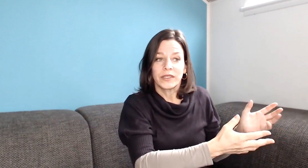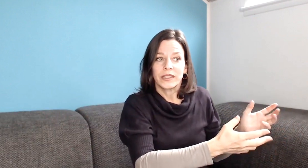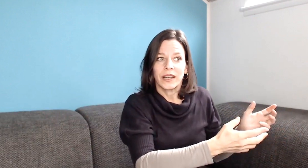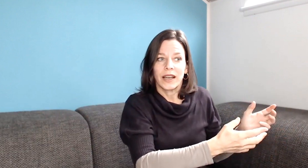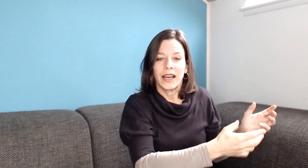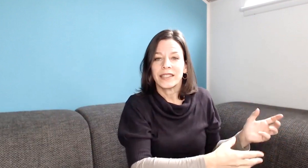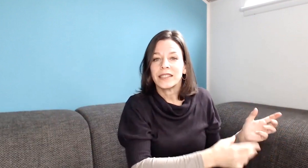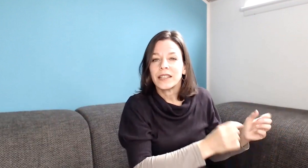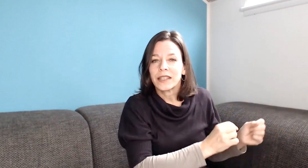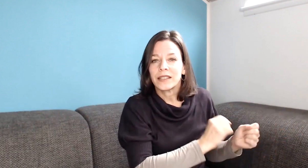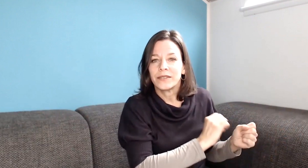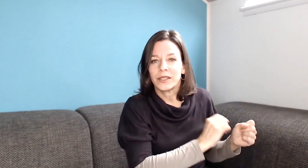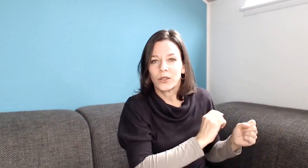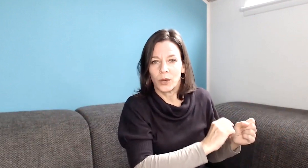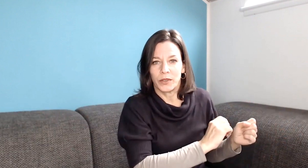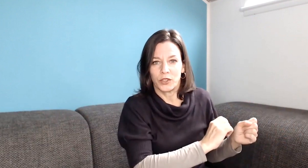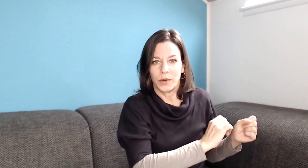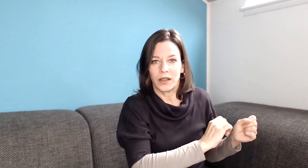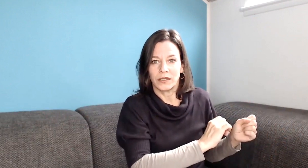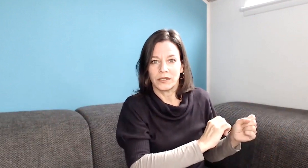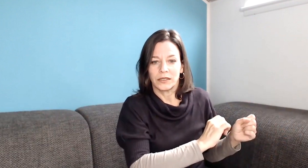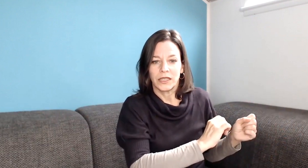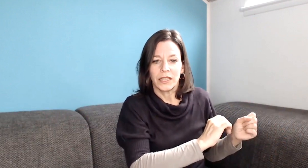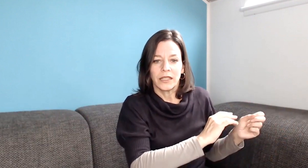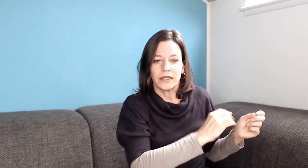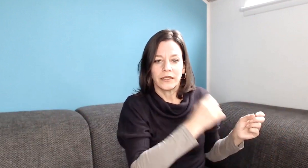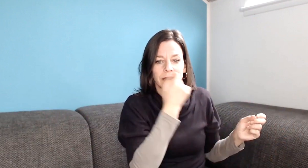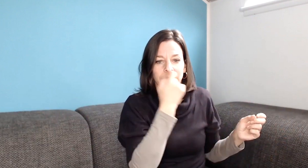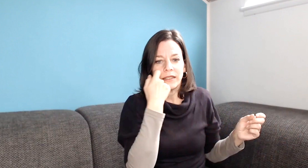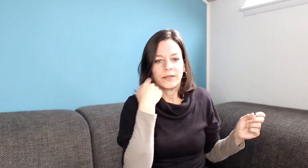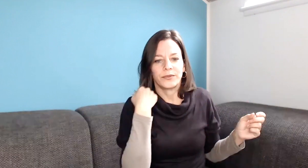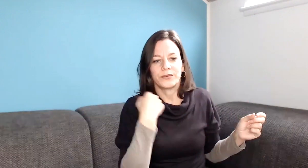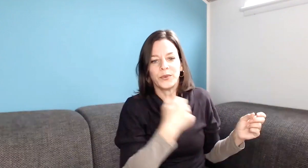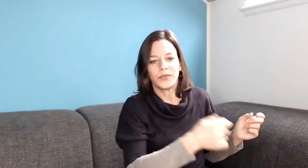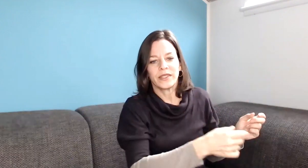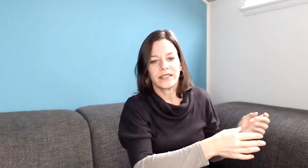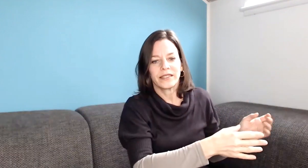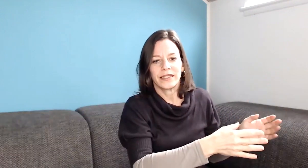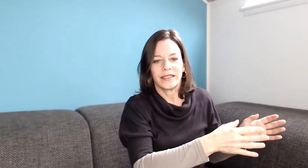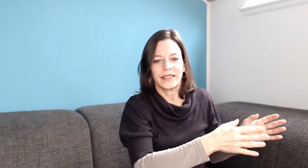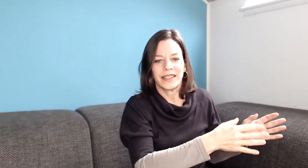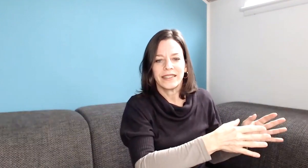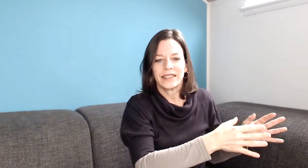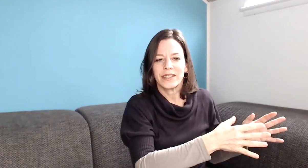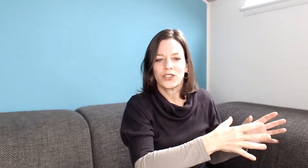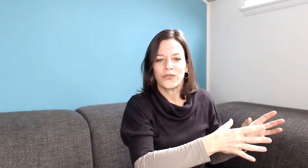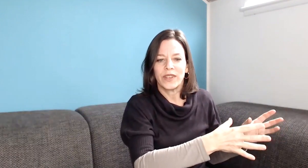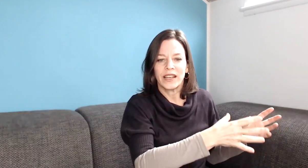hat in der Regel wenig Körpersprache. Der 5 ist es ganz, ganz schwer